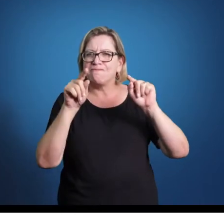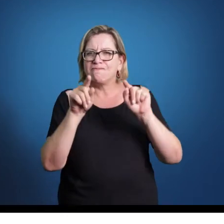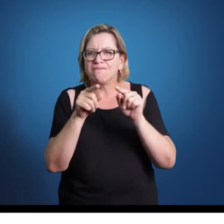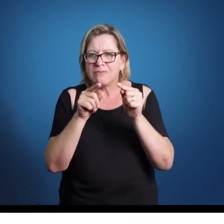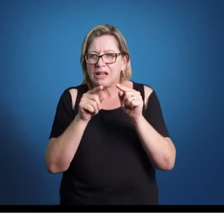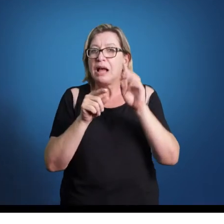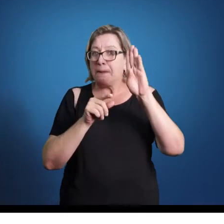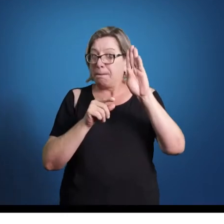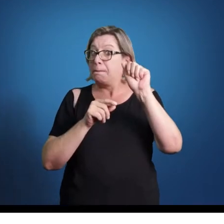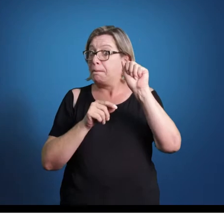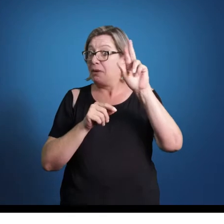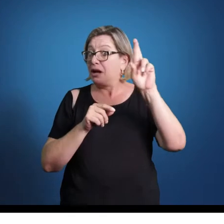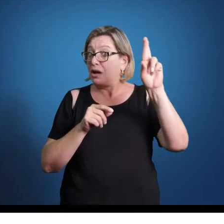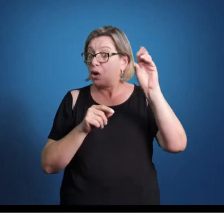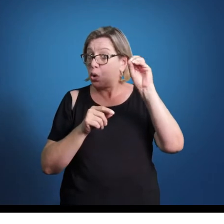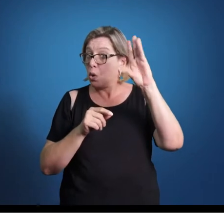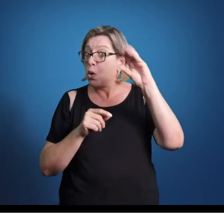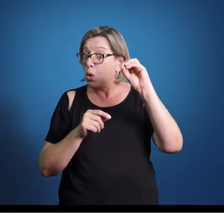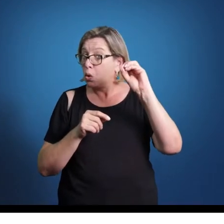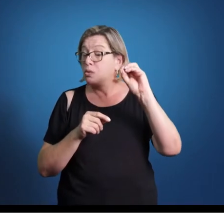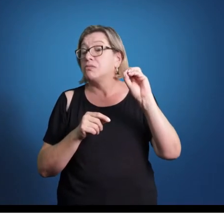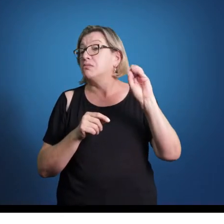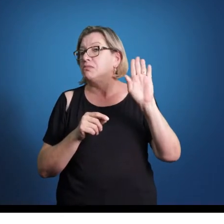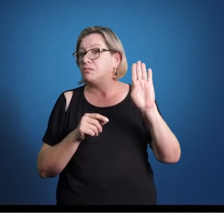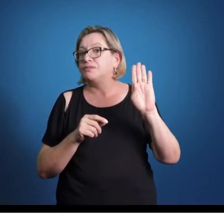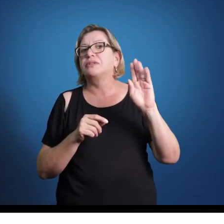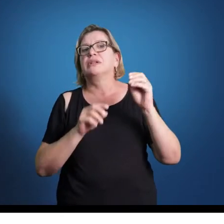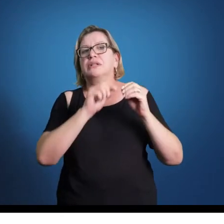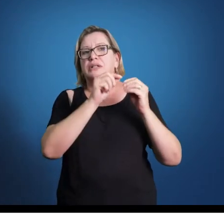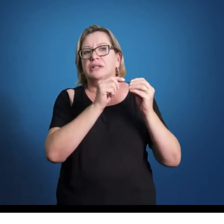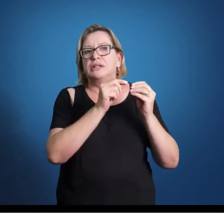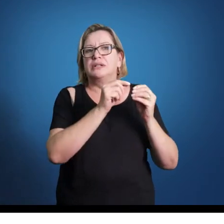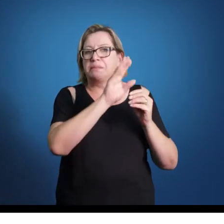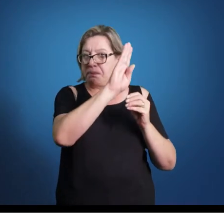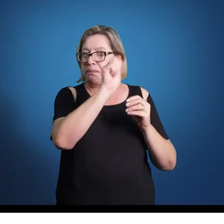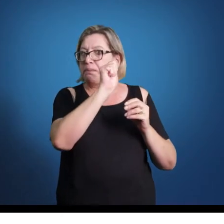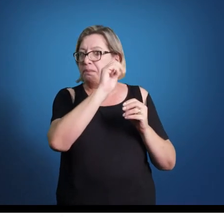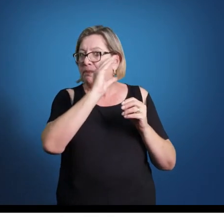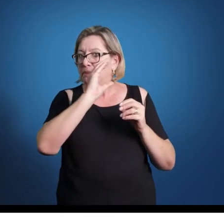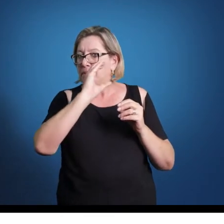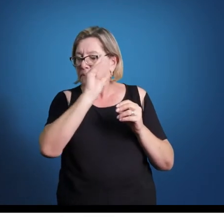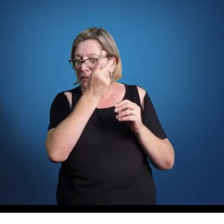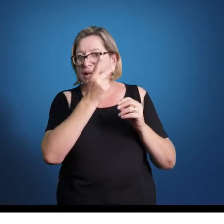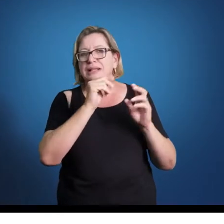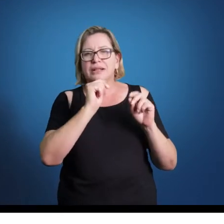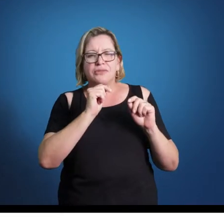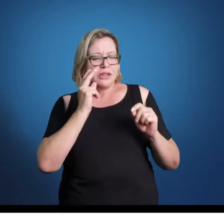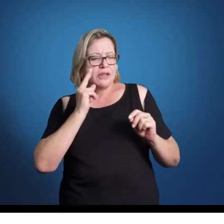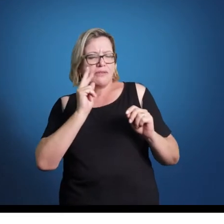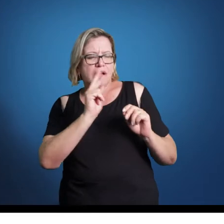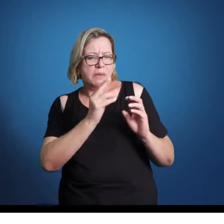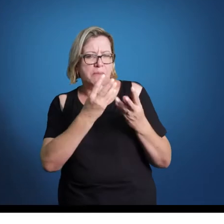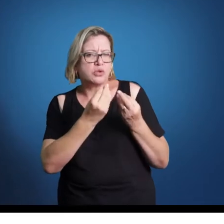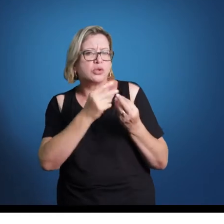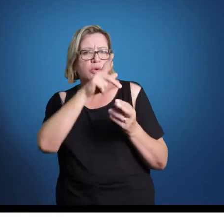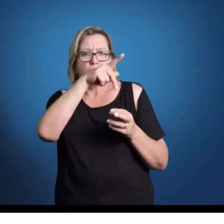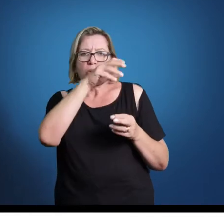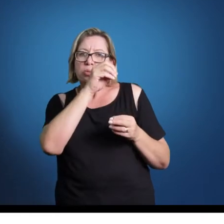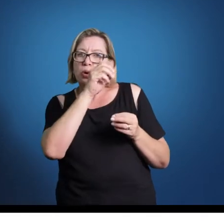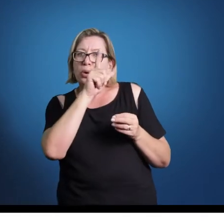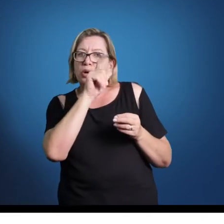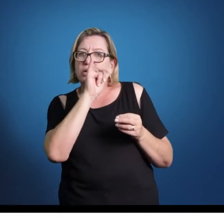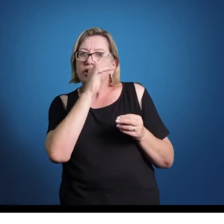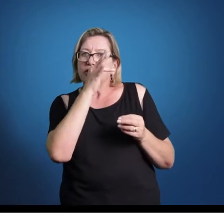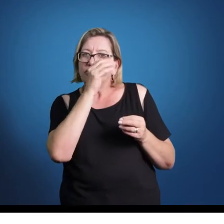do fim do barroco, o Johann Sebastian Bach, você vai ter uma obra extremamente polifônica, duas, três, quatro, cinco